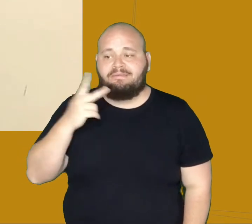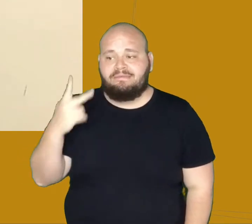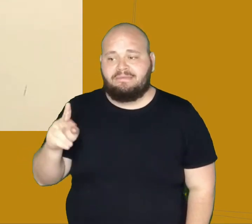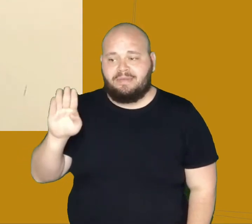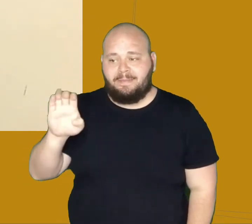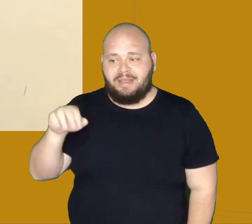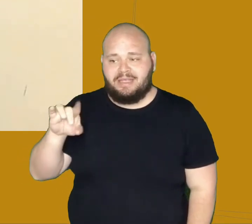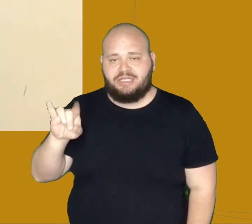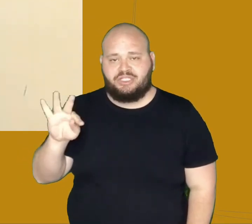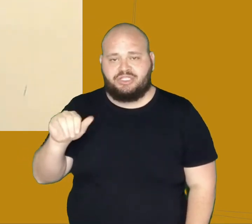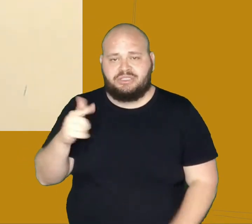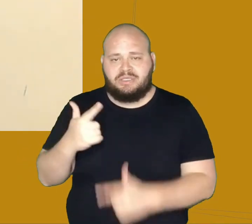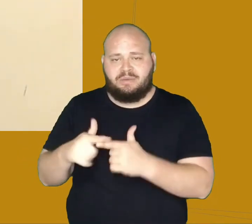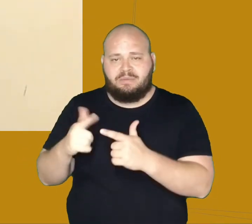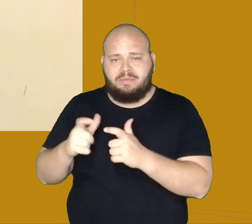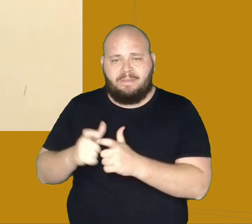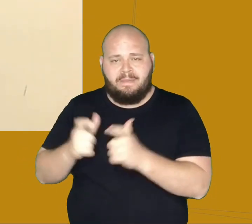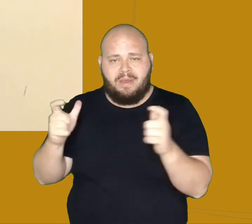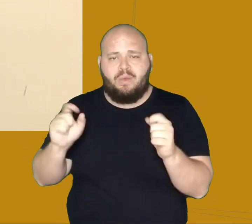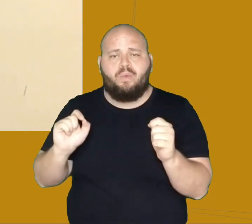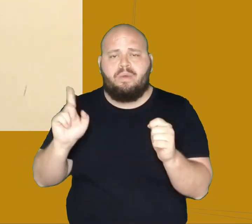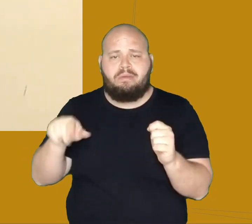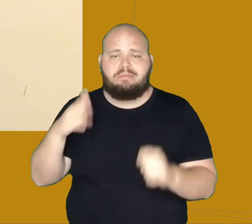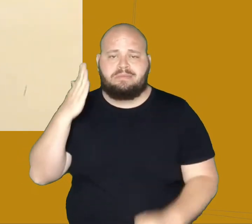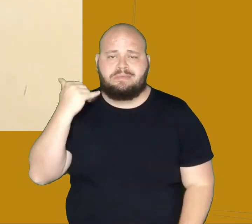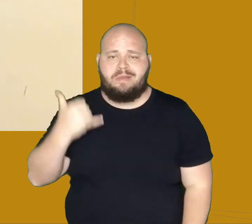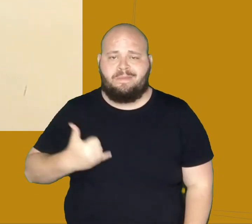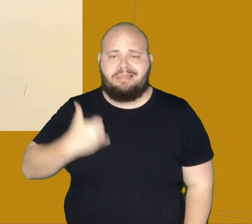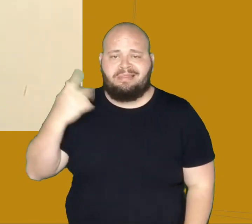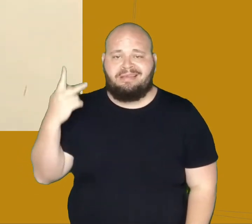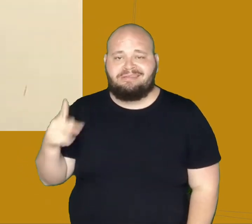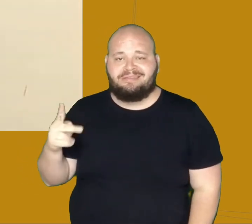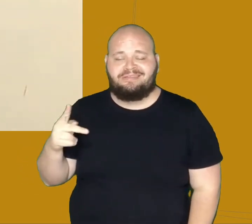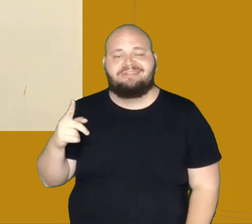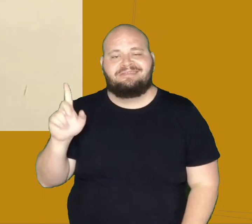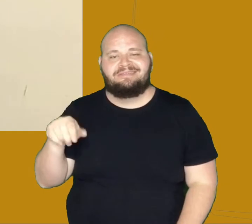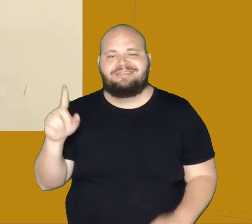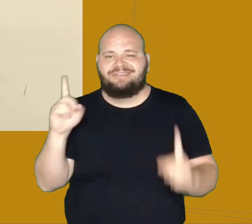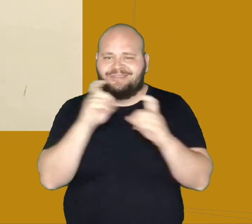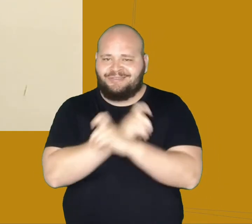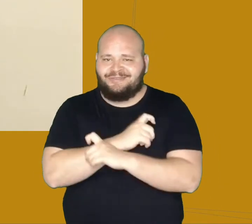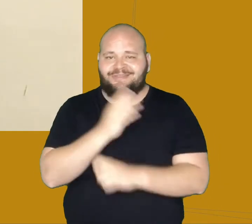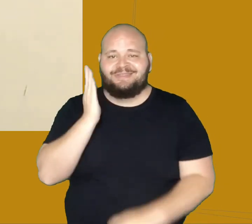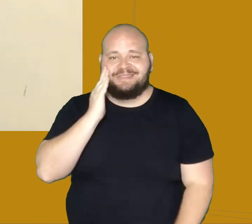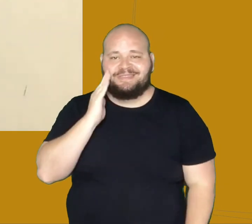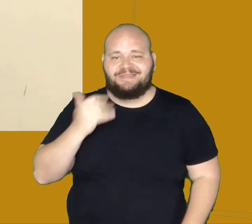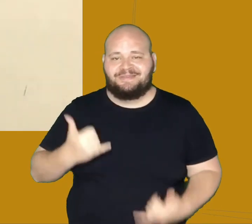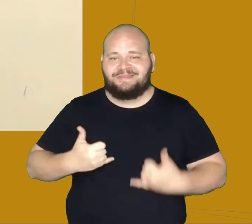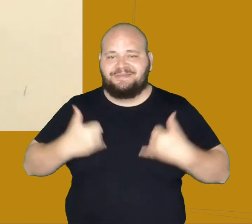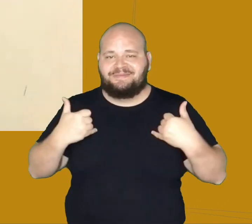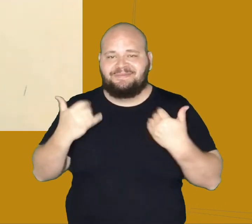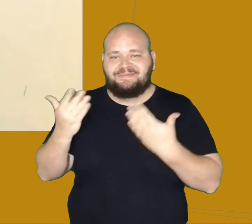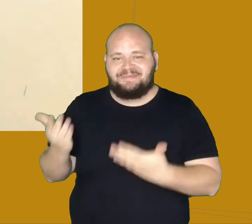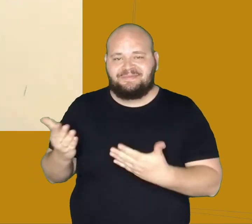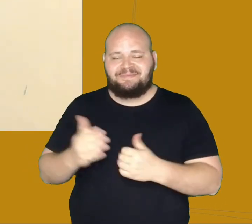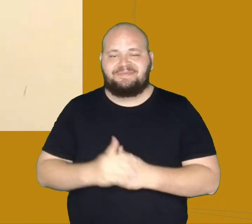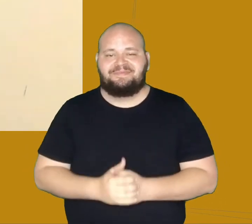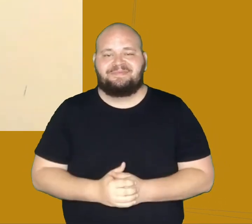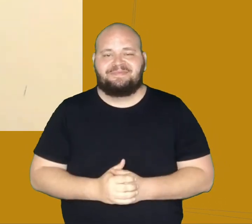problema de Dona Benedita é saber que idade ela tinha, afirmando que era a coisa mais árdua do menino depois do alfício de governar. Mas logo a